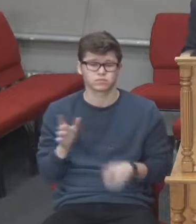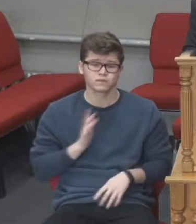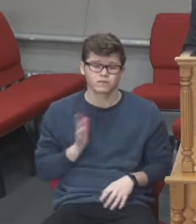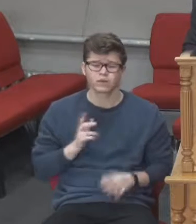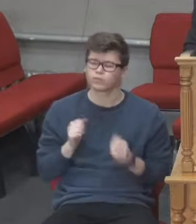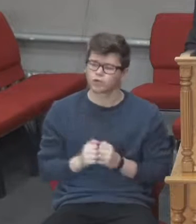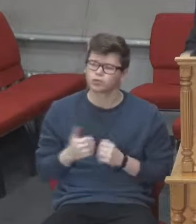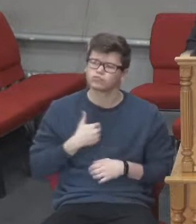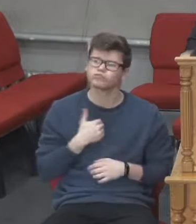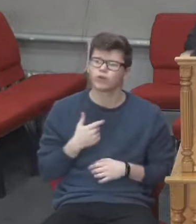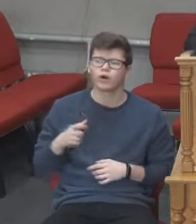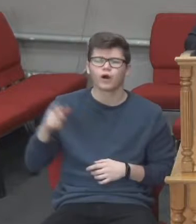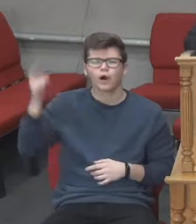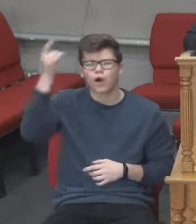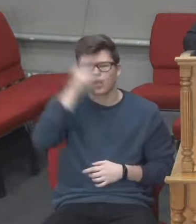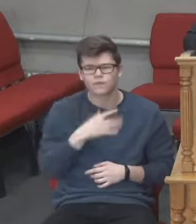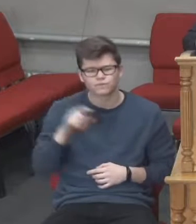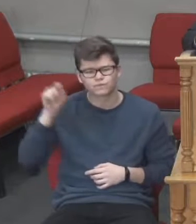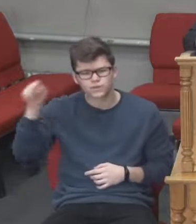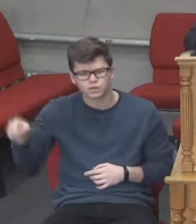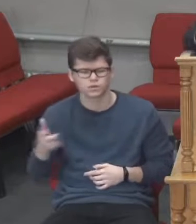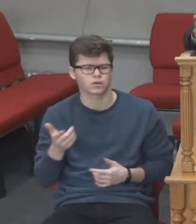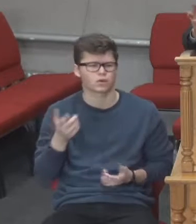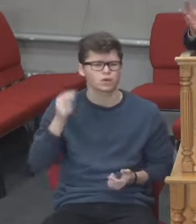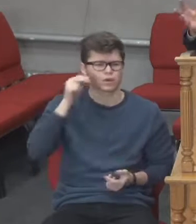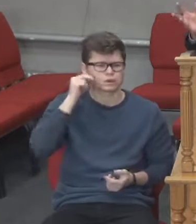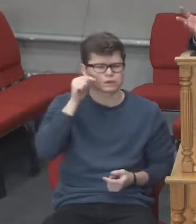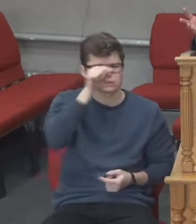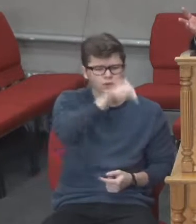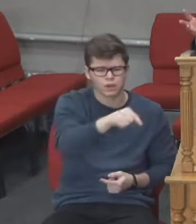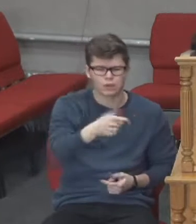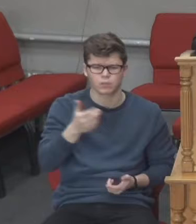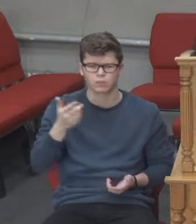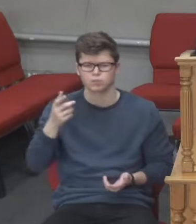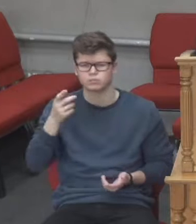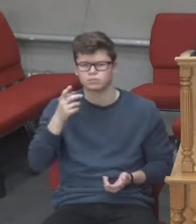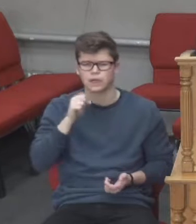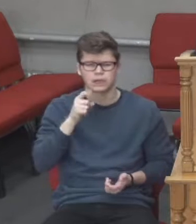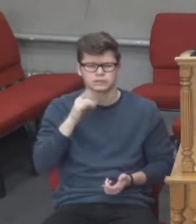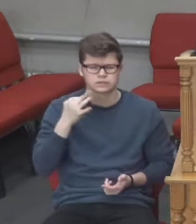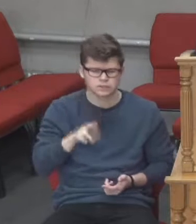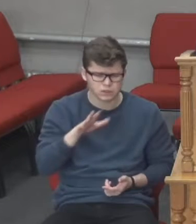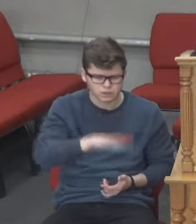людей в Африці, в Азії, і там є надзвичайні події. І